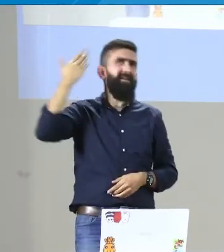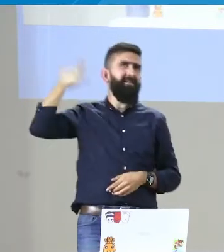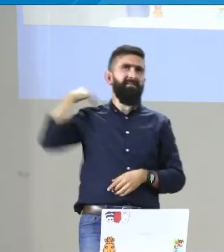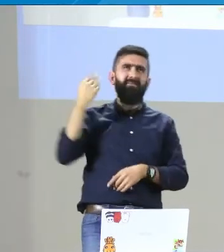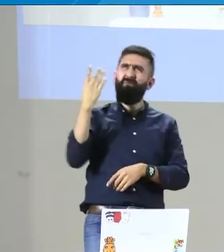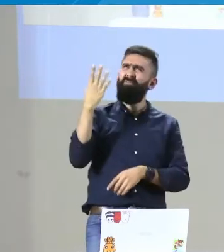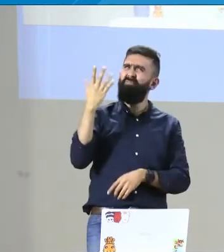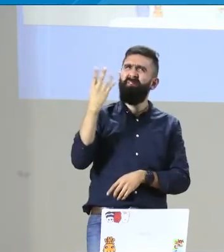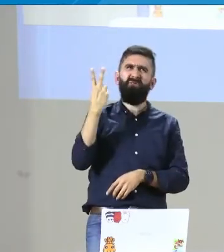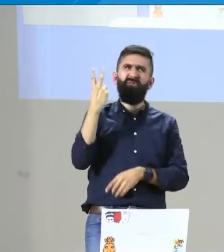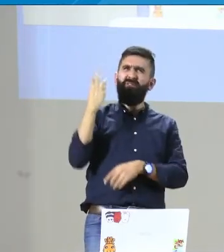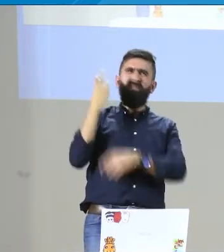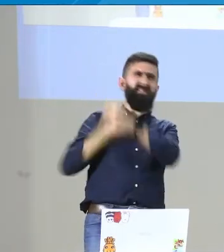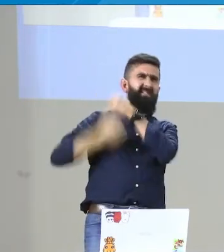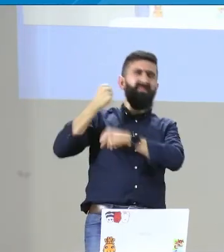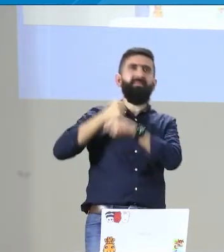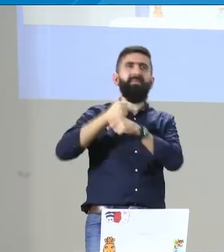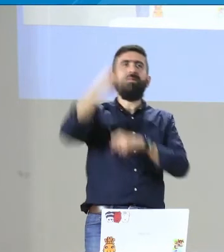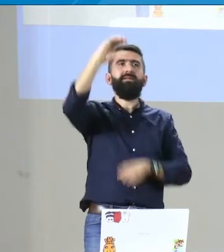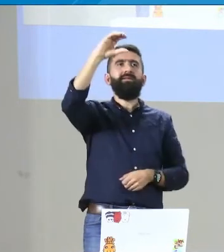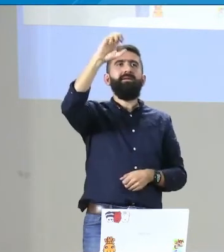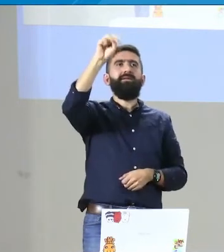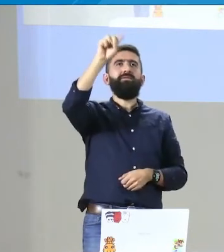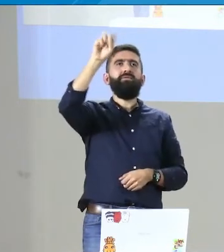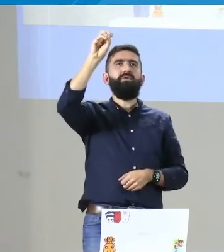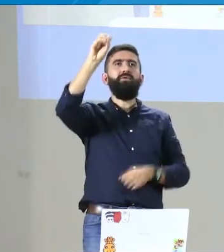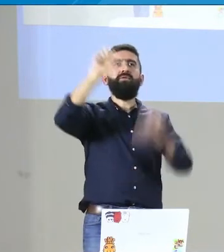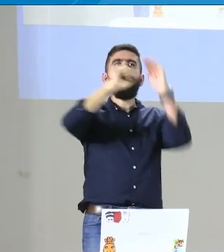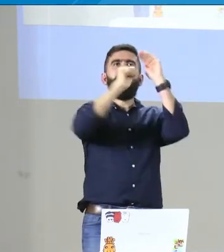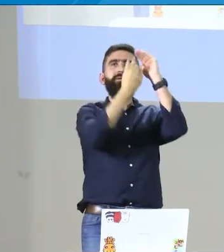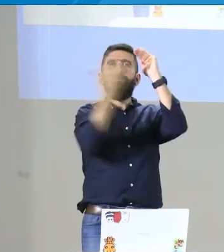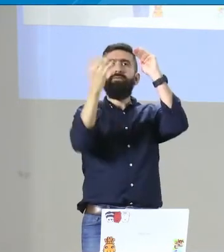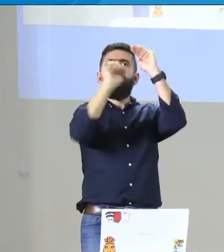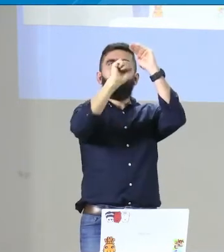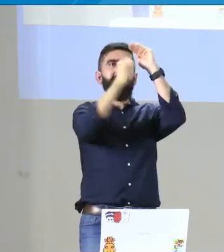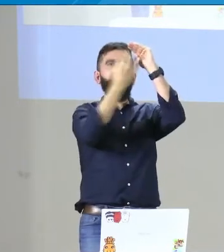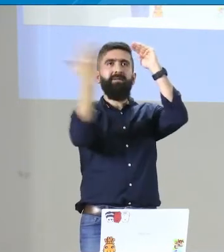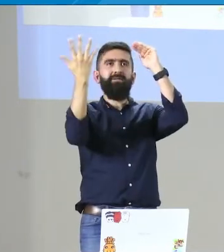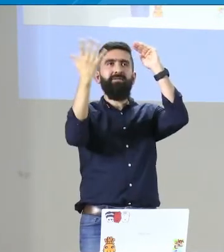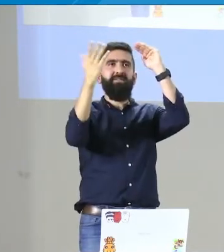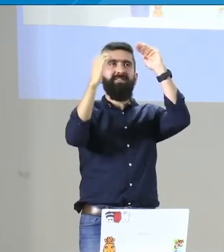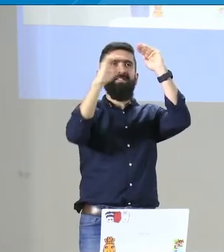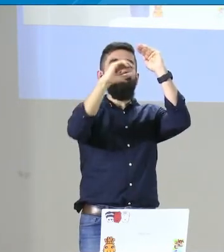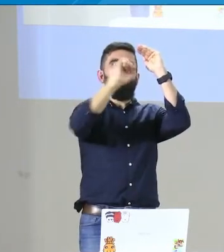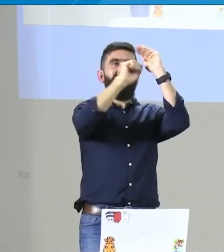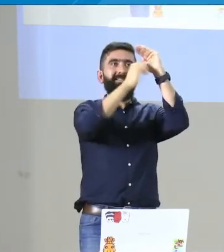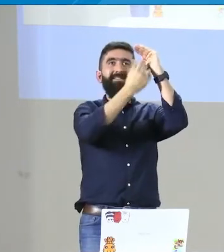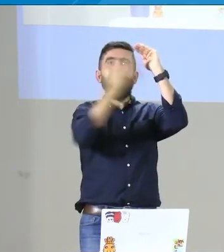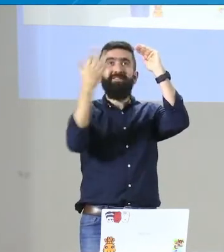En Colombia, ustedes saben, no sé, quiero preguntarles más o menos dos o tres años, el censo.